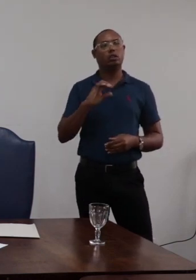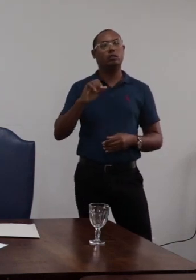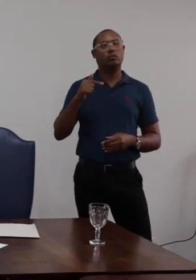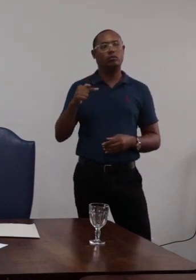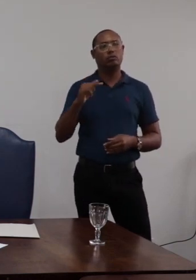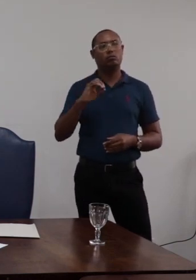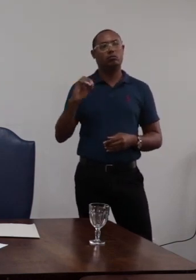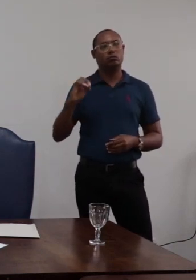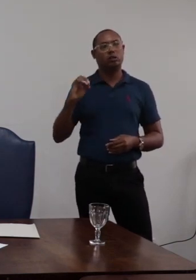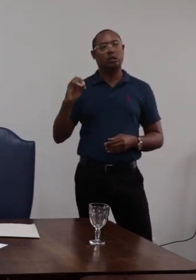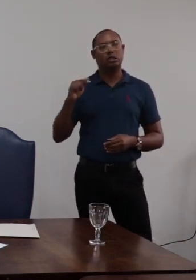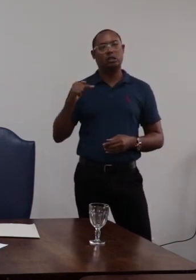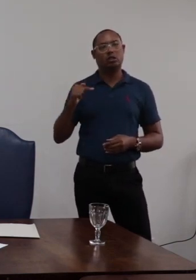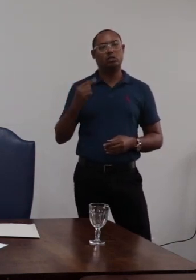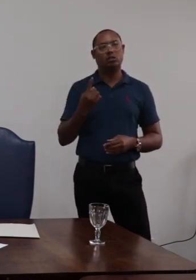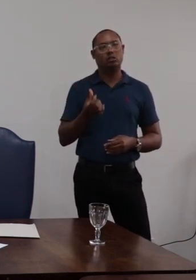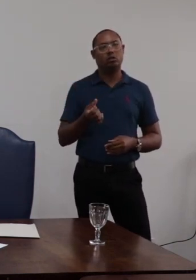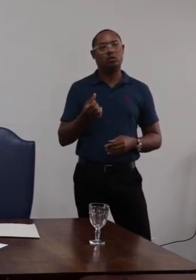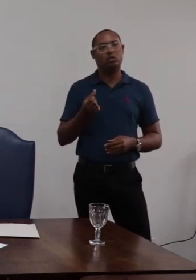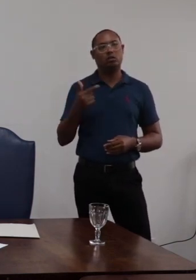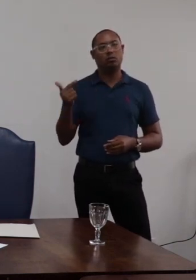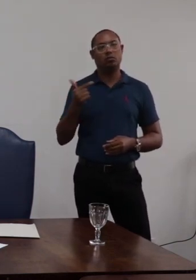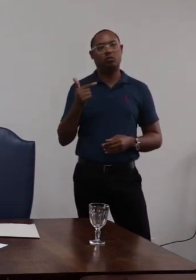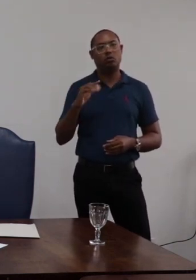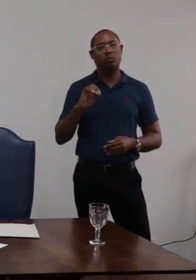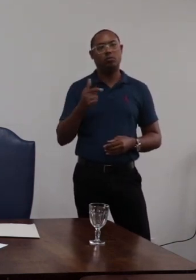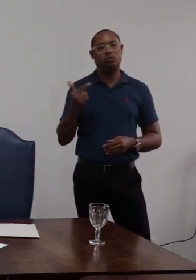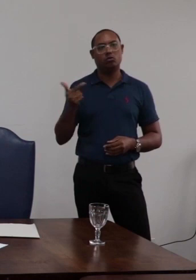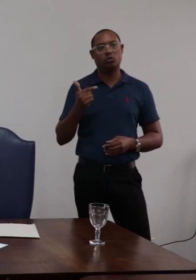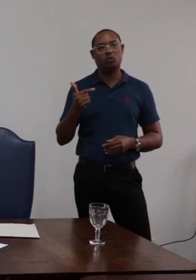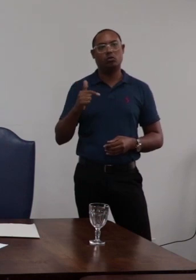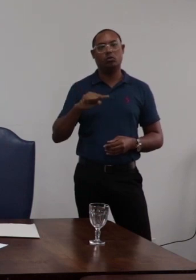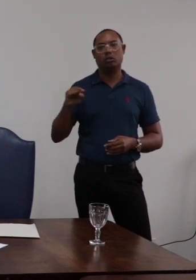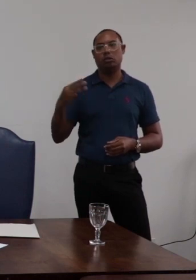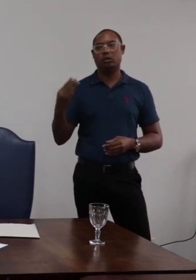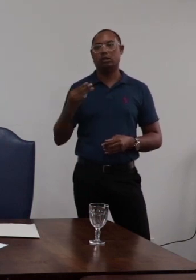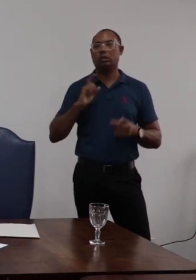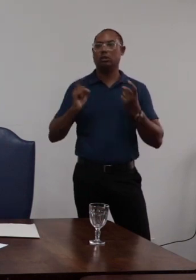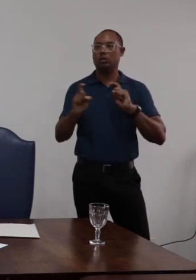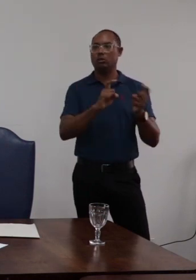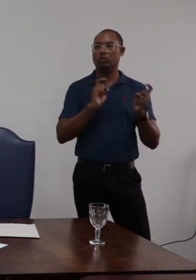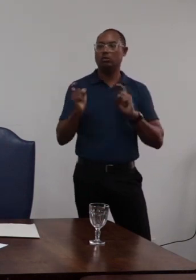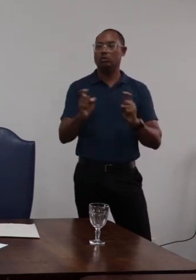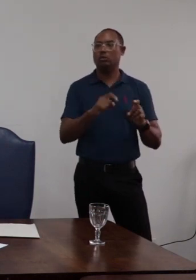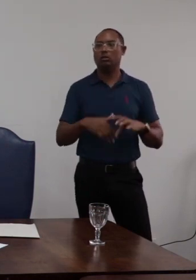continua em discussão